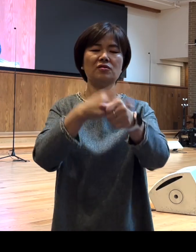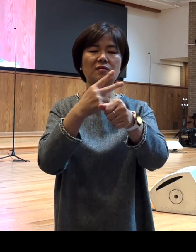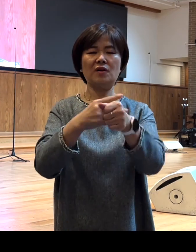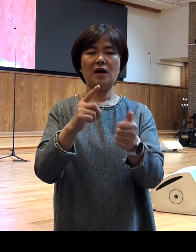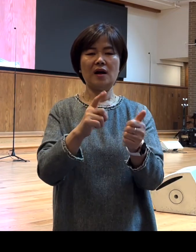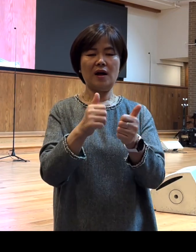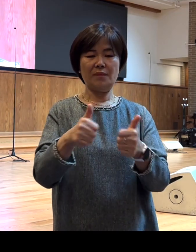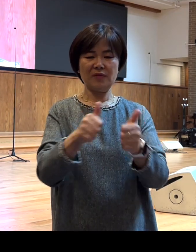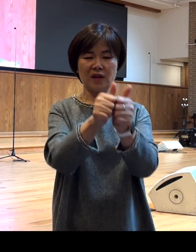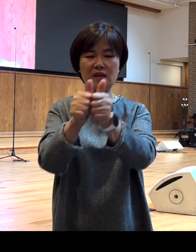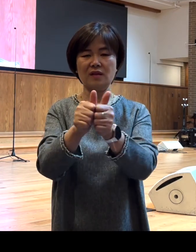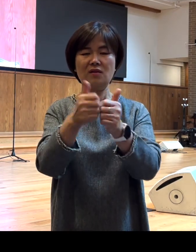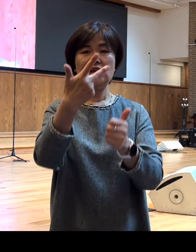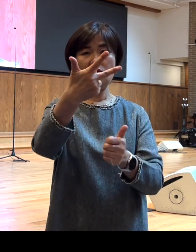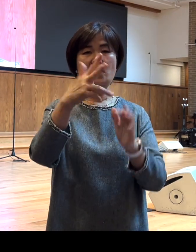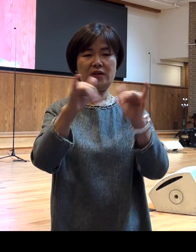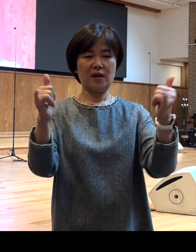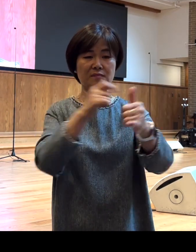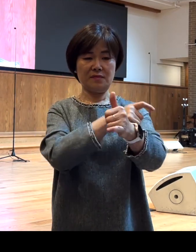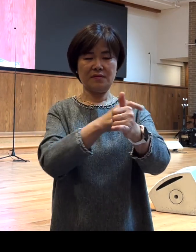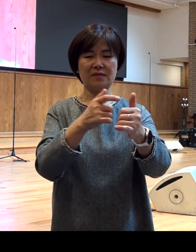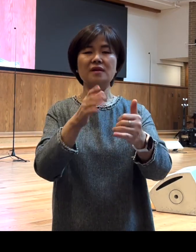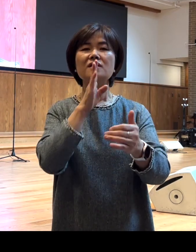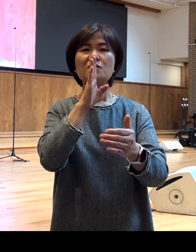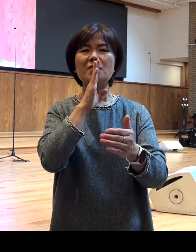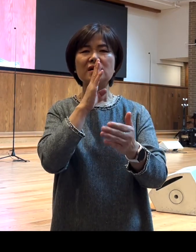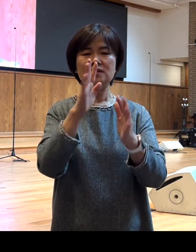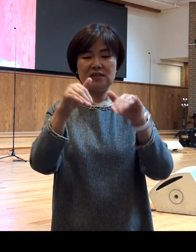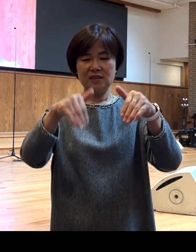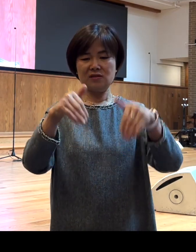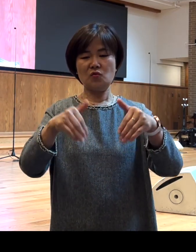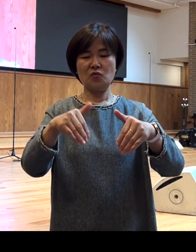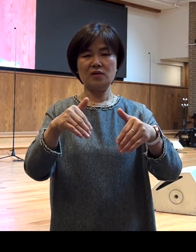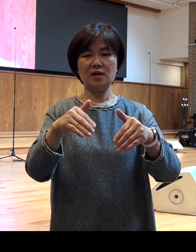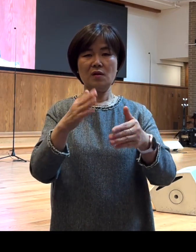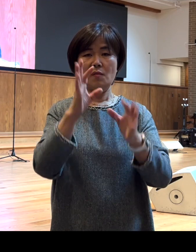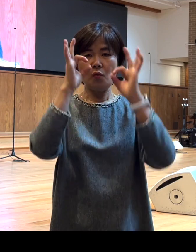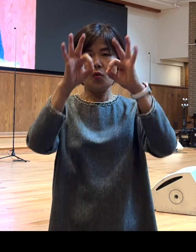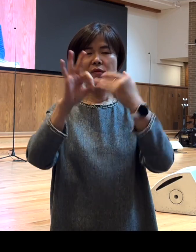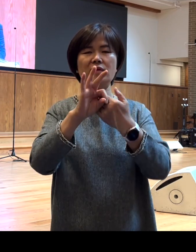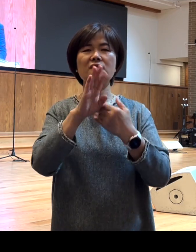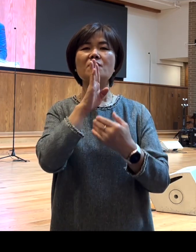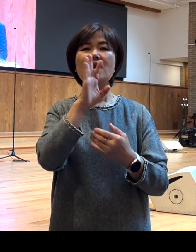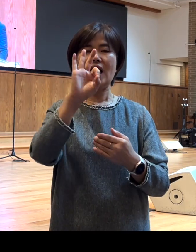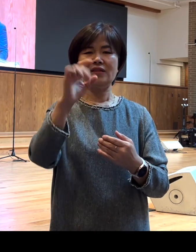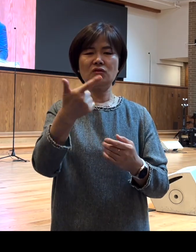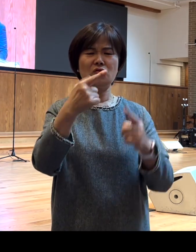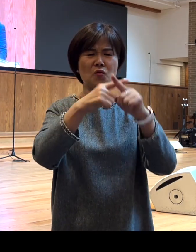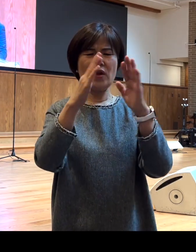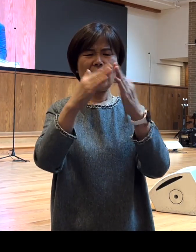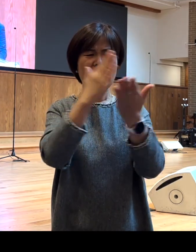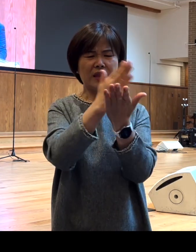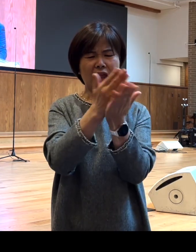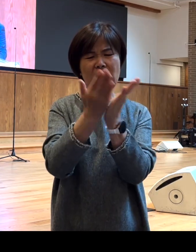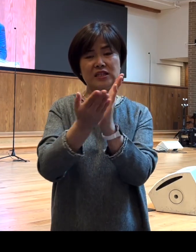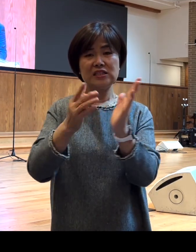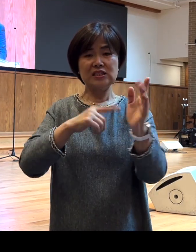일곱 명의 일꾼들의 면면을 보면 마치 안디옥 교회 다양한 지도자들을 세웠던 것처럼